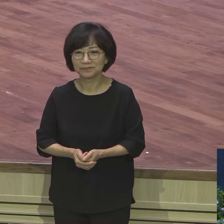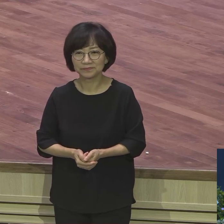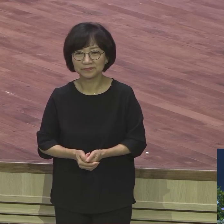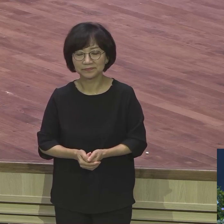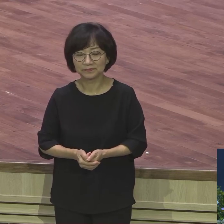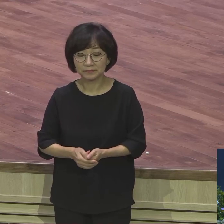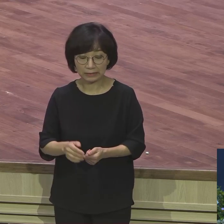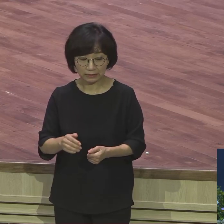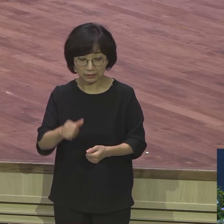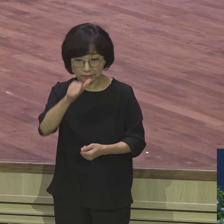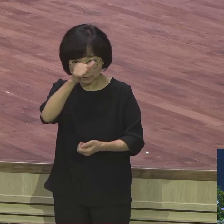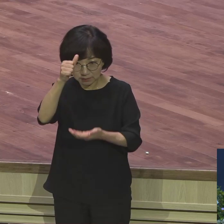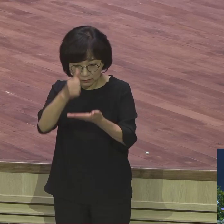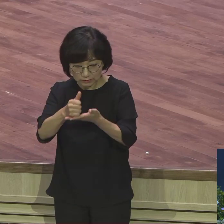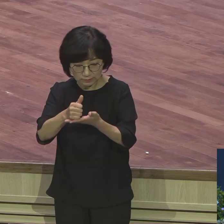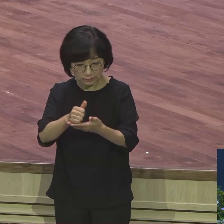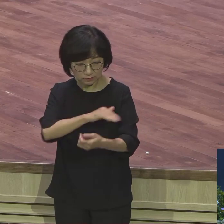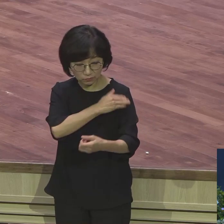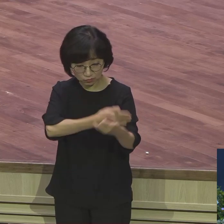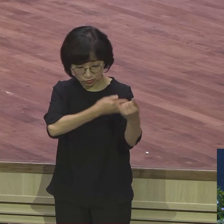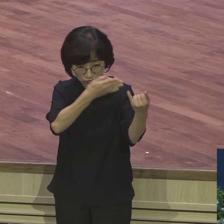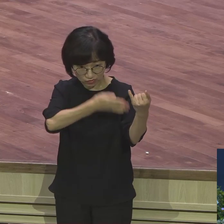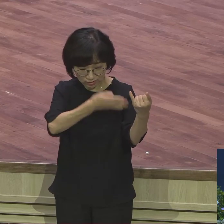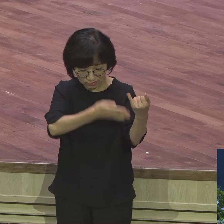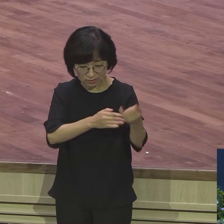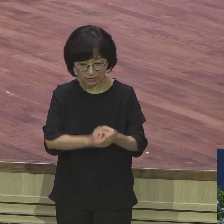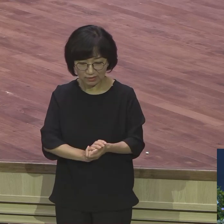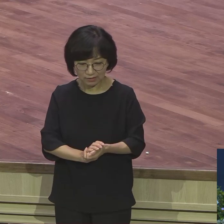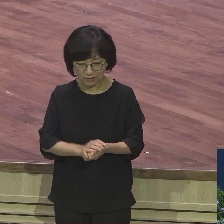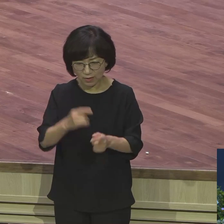집사가 교회를 평생 다녔는데